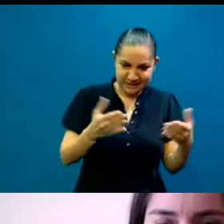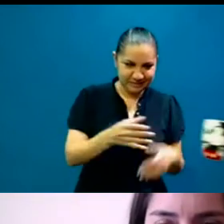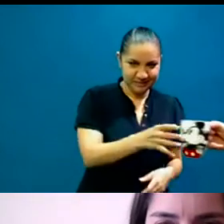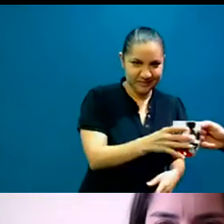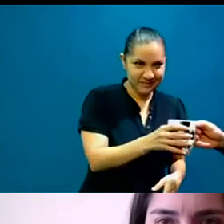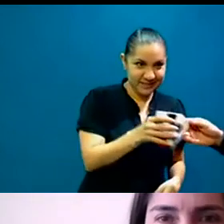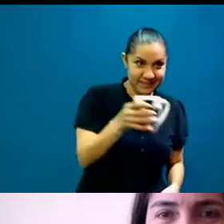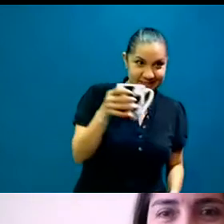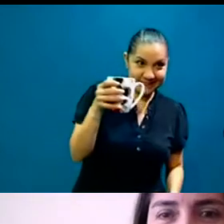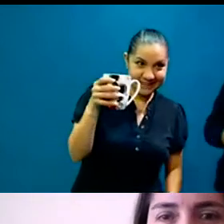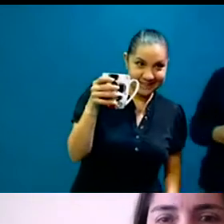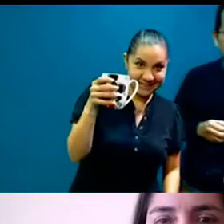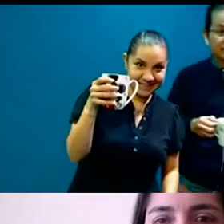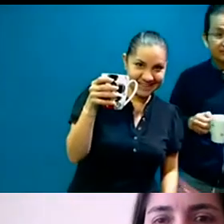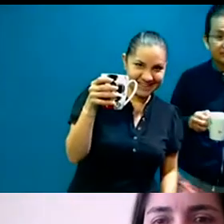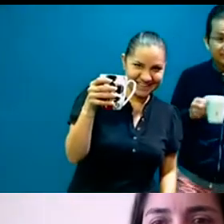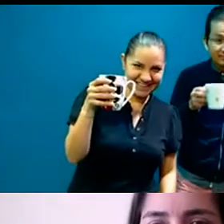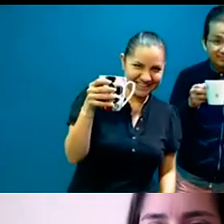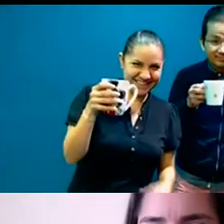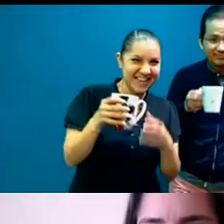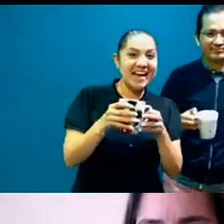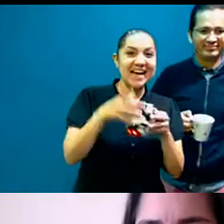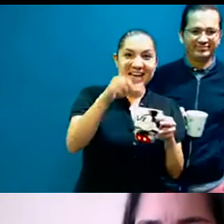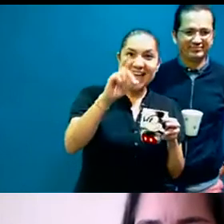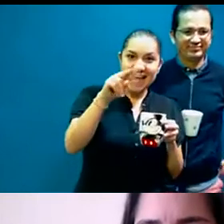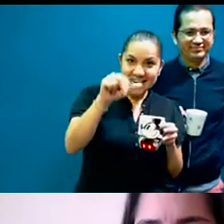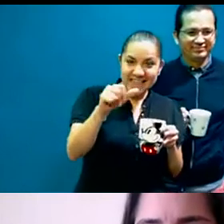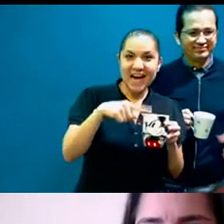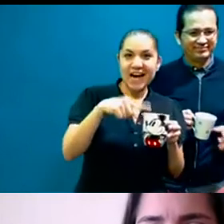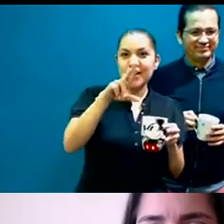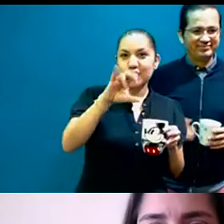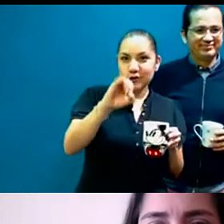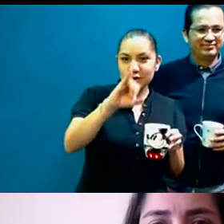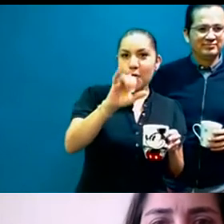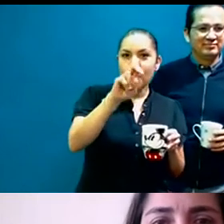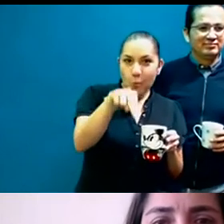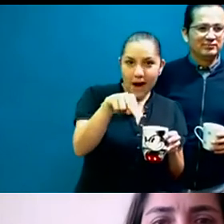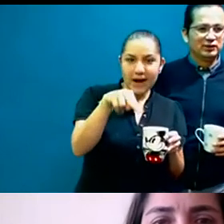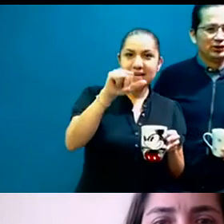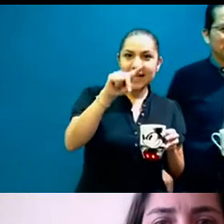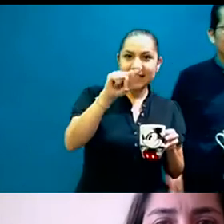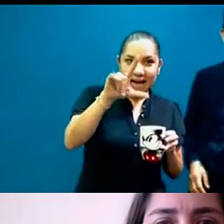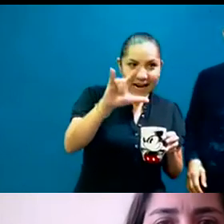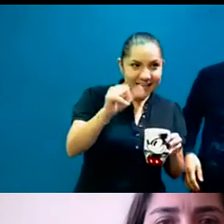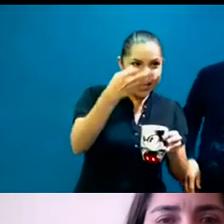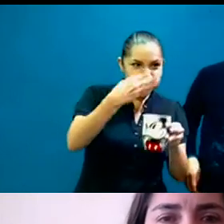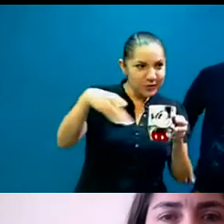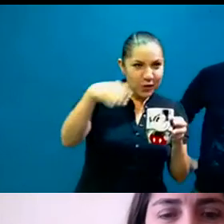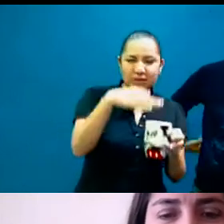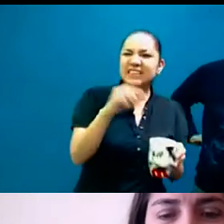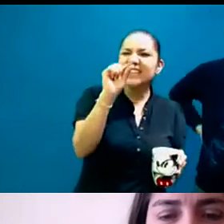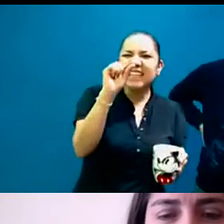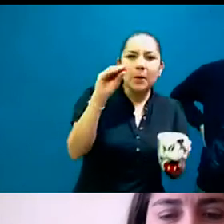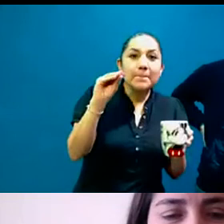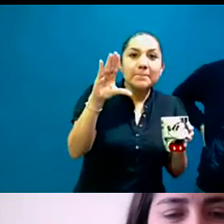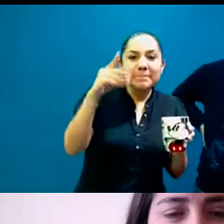A ver, tenemos por ahí a Nahí, a Edna, Rocío, a Juan, a Cecilia, a Natalia. Cinco segundos que nos regalaron nada